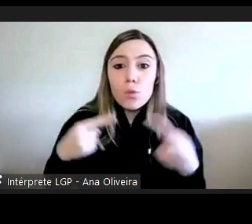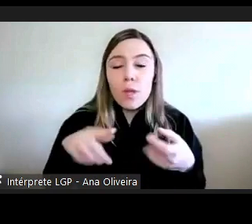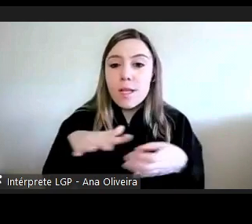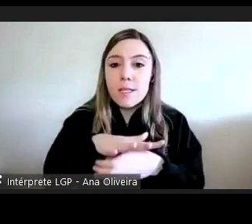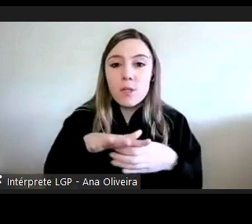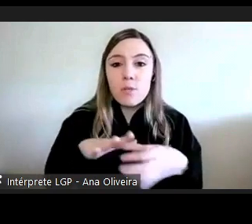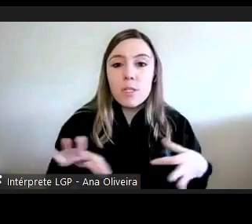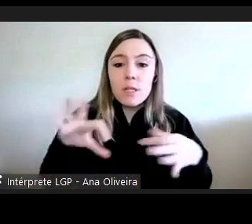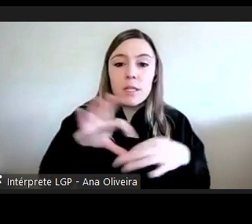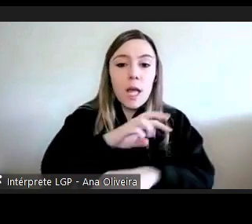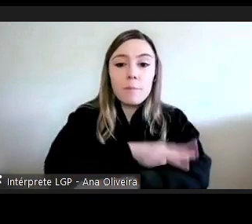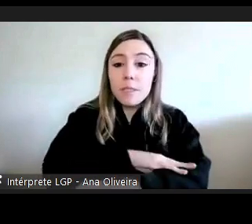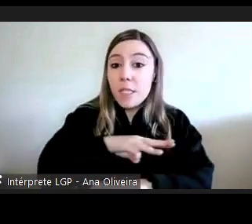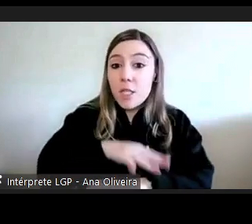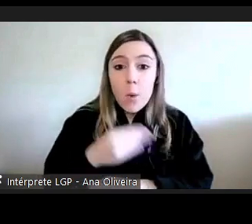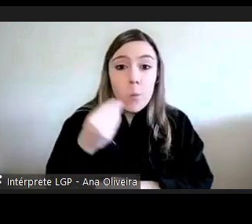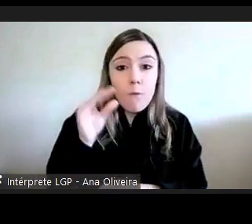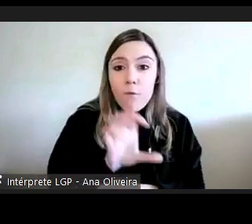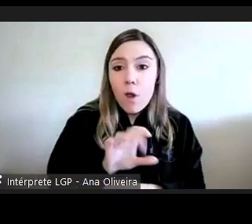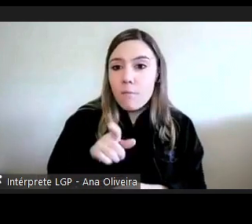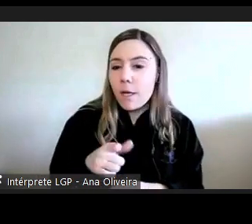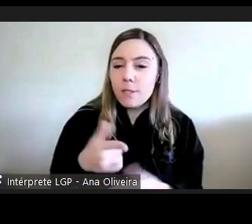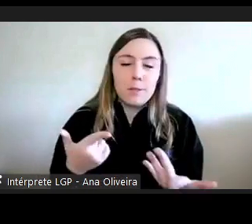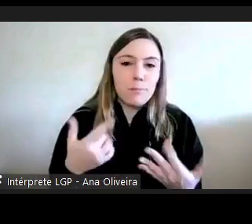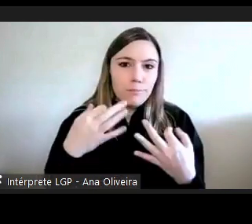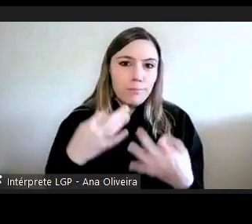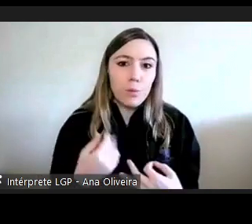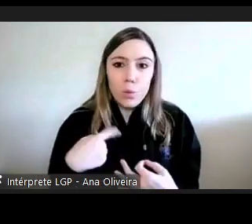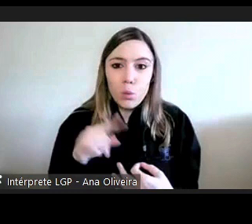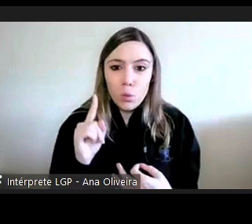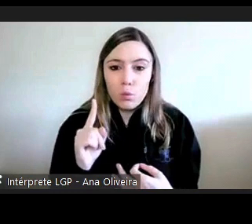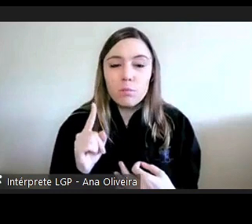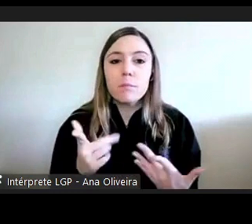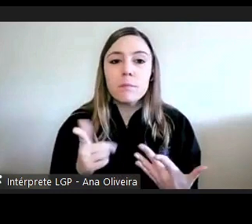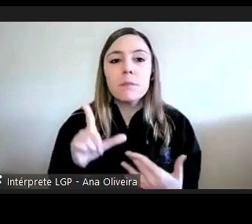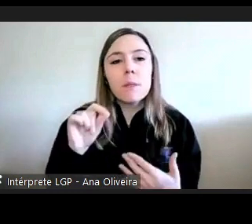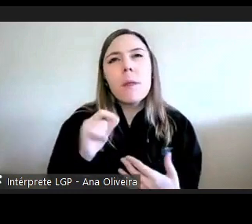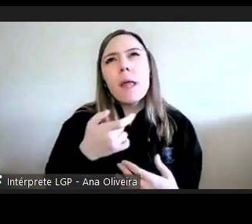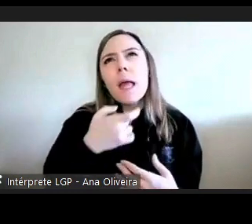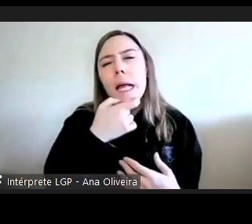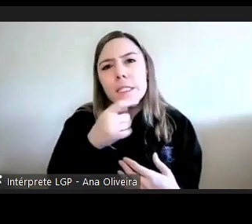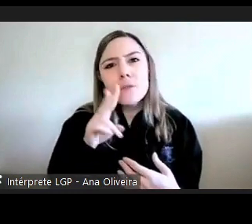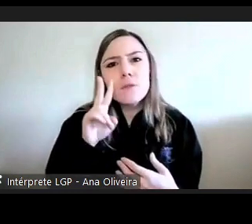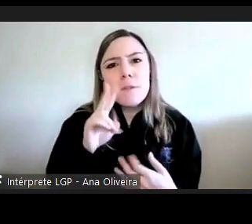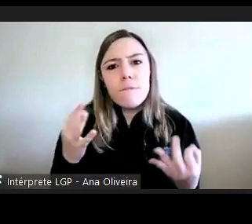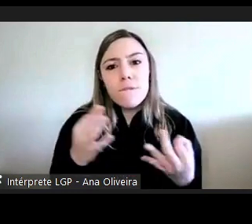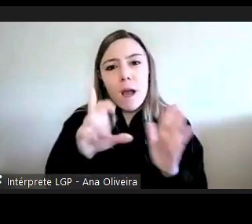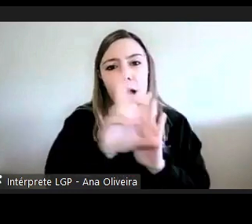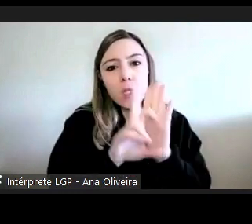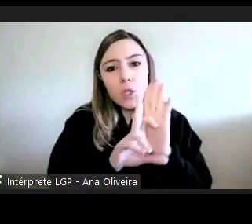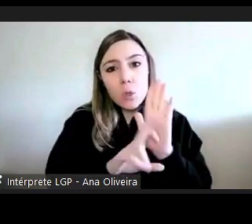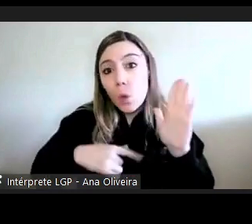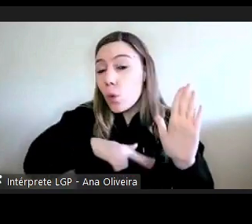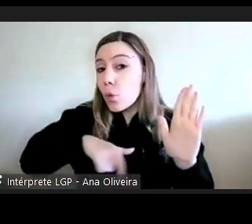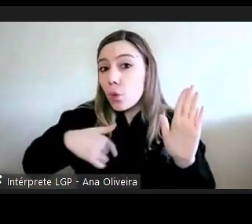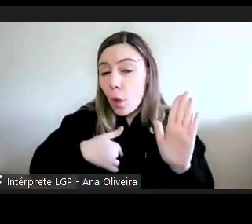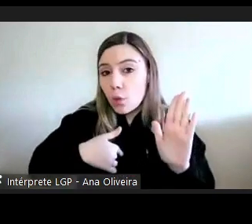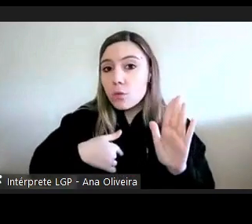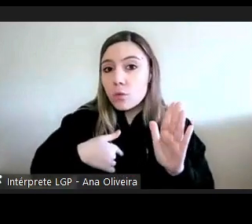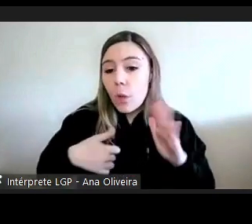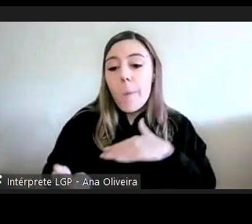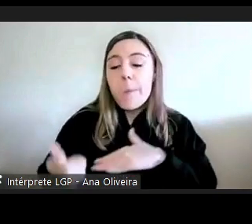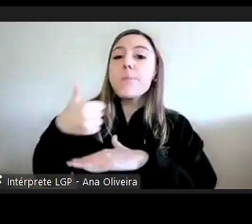administração assim e mesmo se vir mesmo no nosso relatório a provisoria não